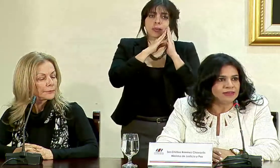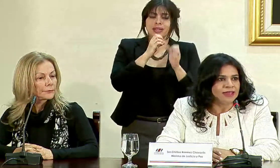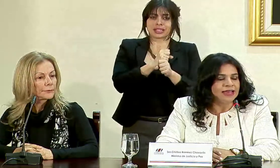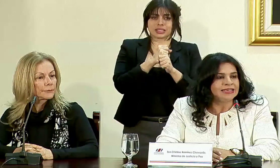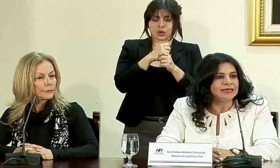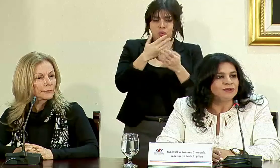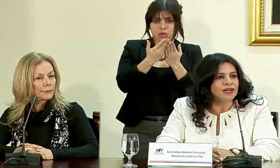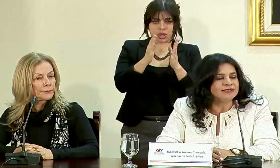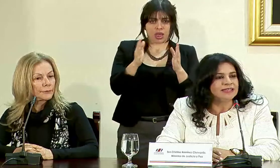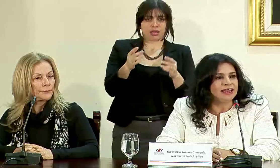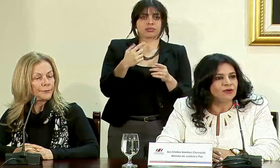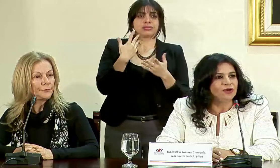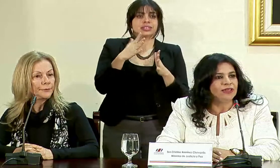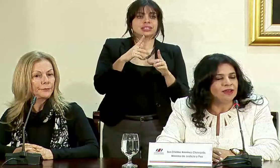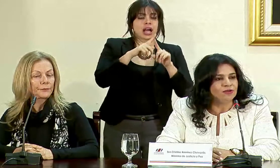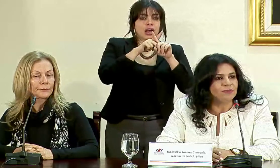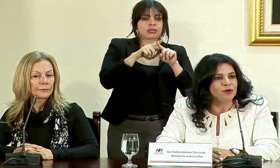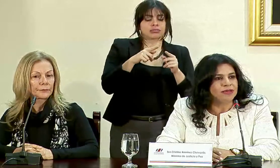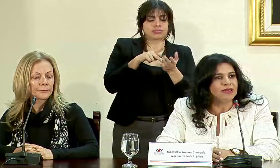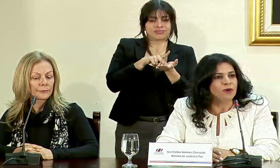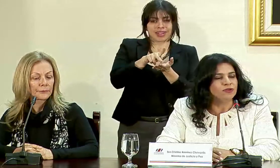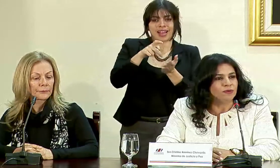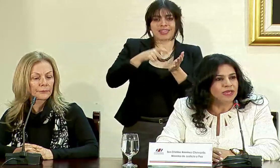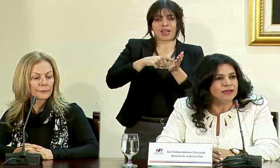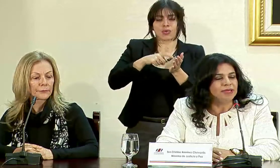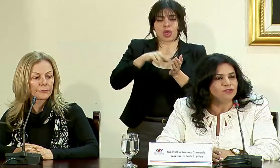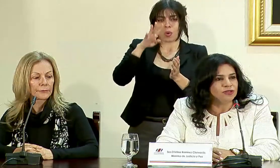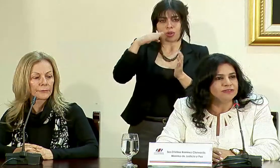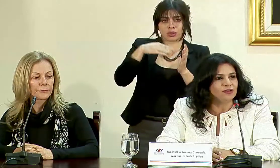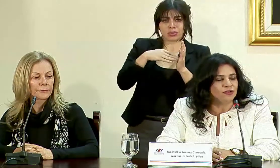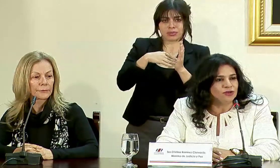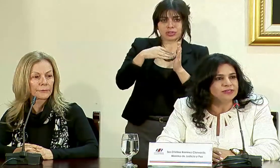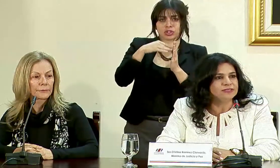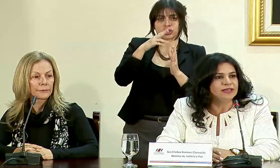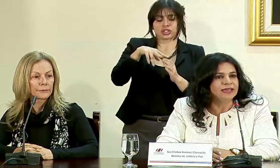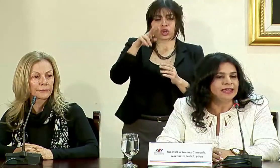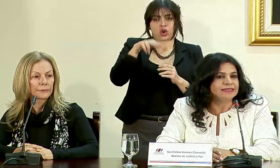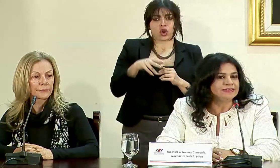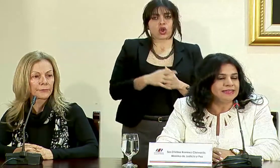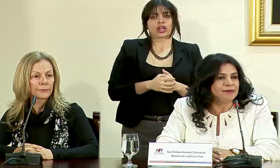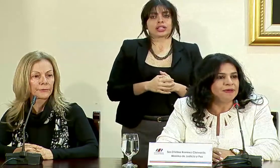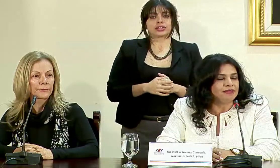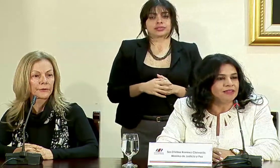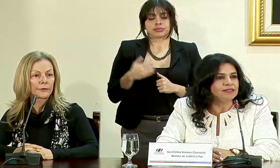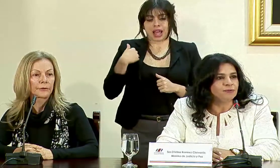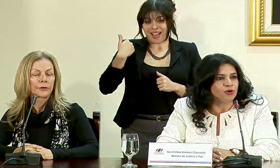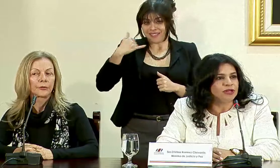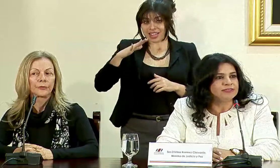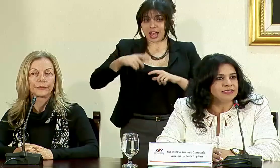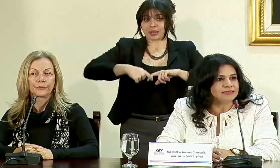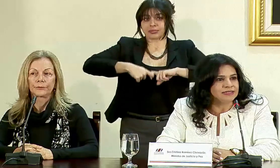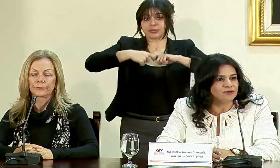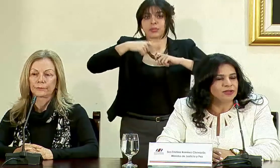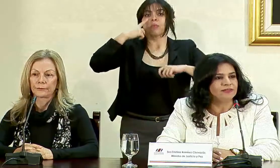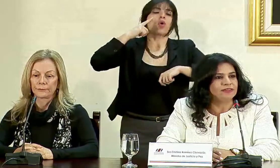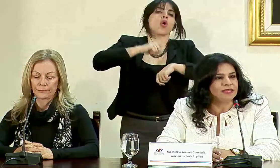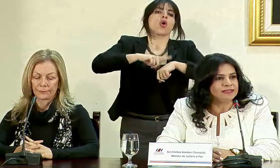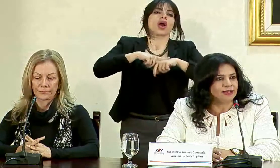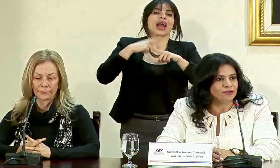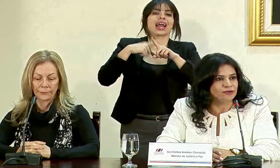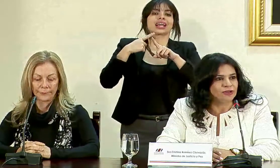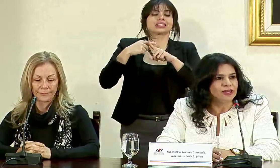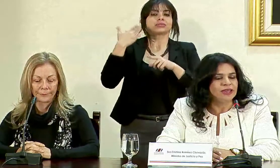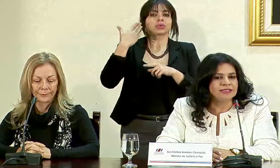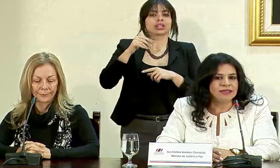seguridad les hemos cancelado una deuda por más de cuatro mil millones de colones que les tenían pendientes por horas extras durante